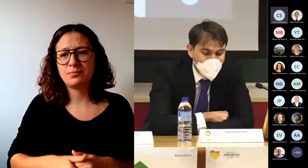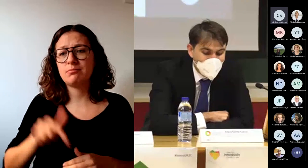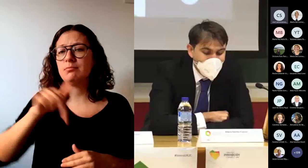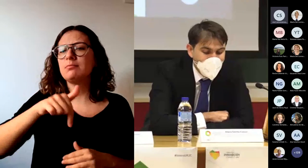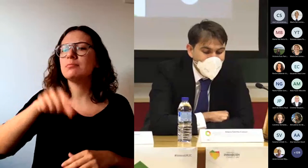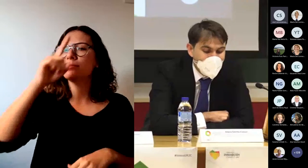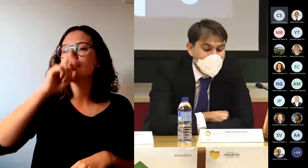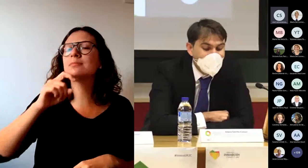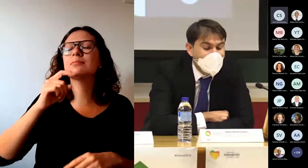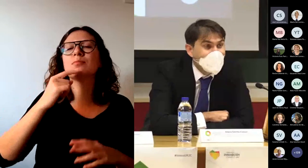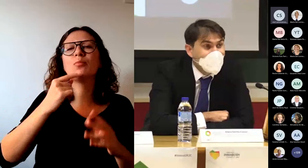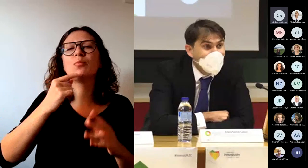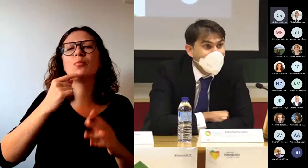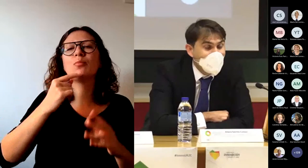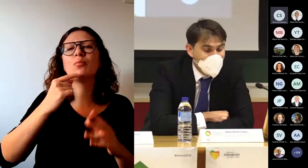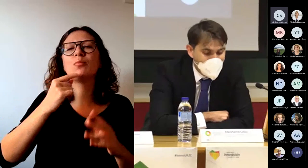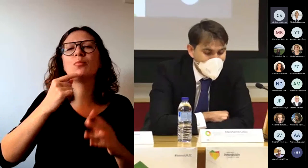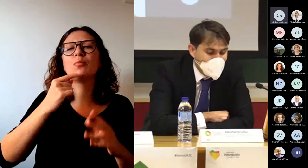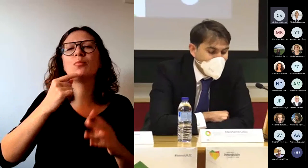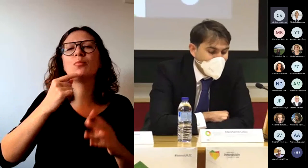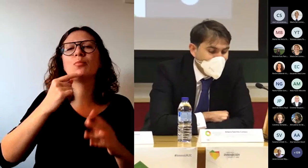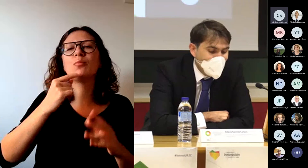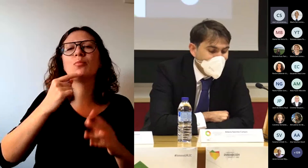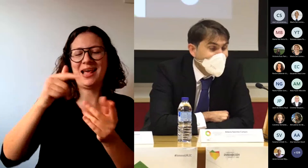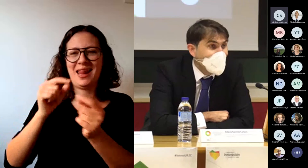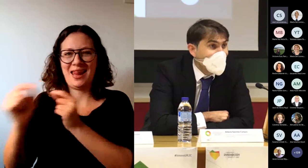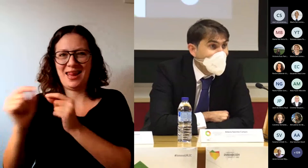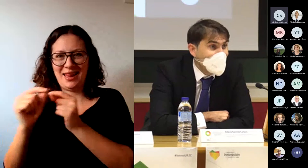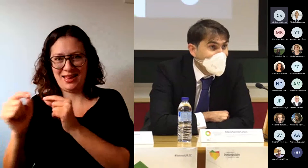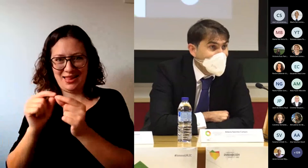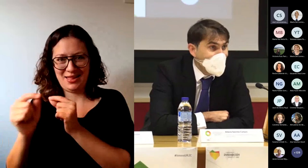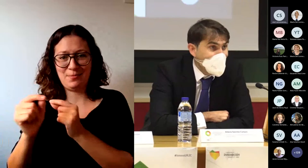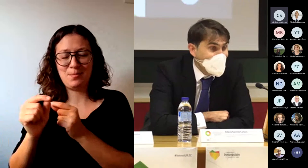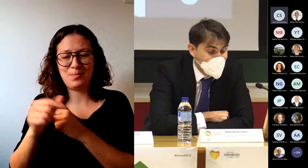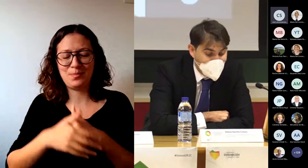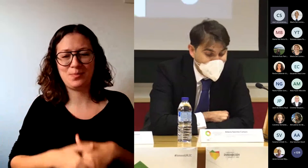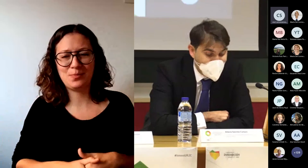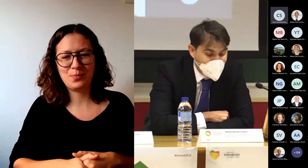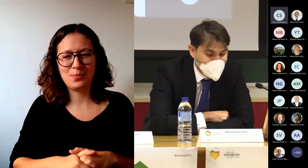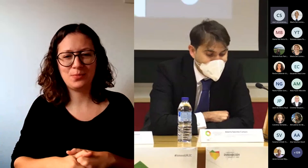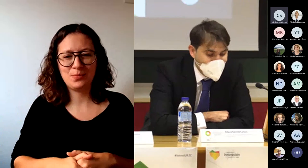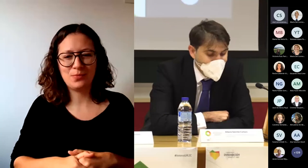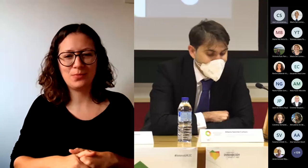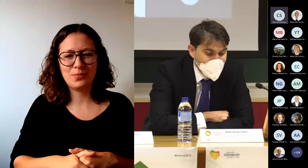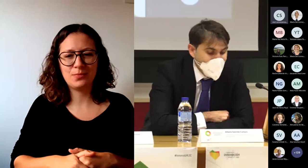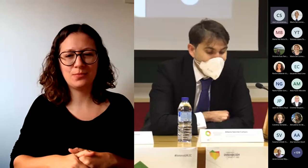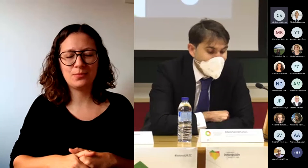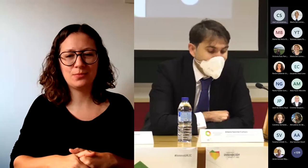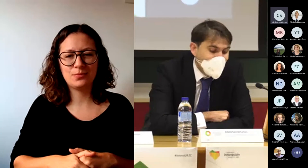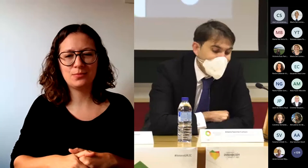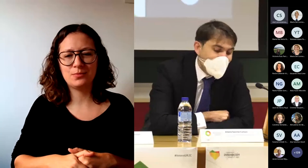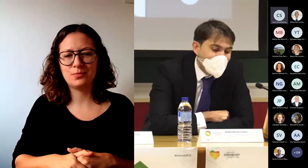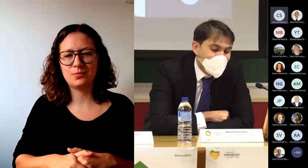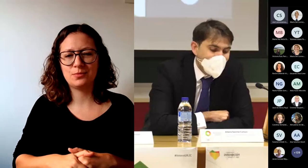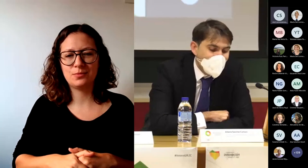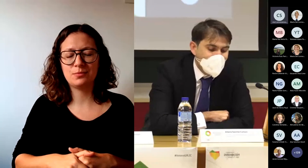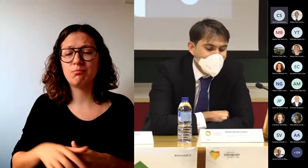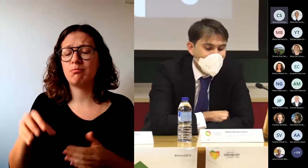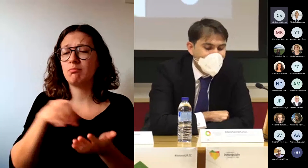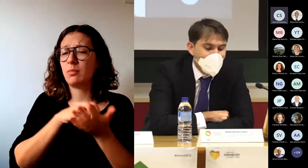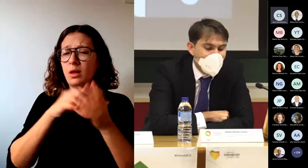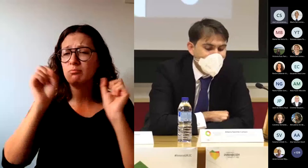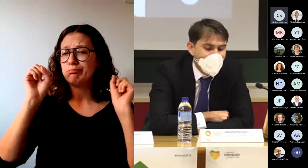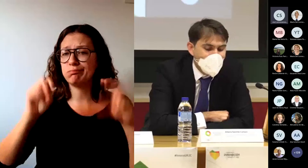celebración, y es la presentación de los grupos de innovación docente reconocidos en la Universidad de Juan Carlos. Sin duda, estamos